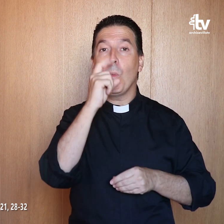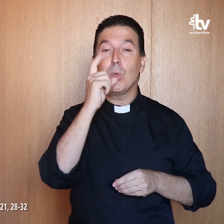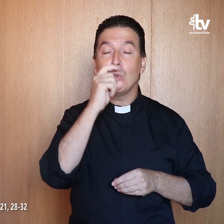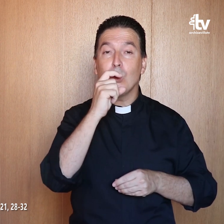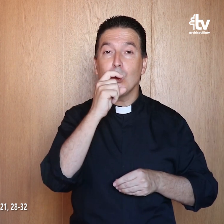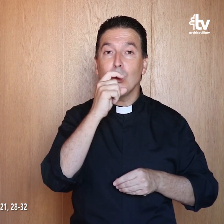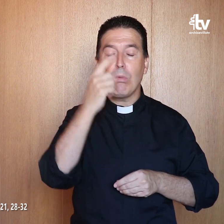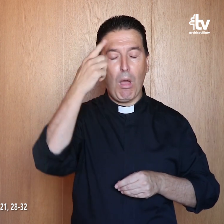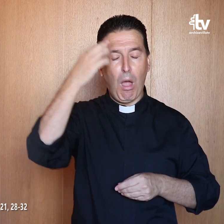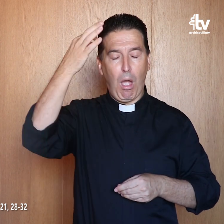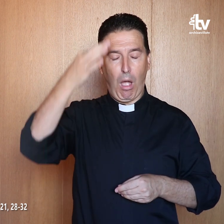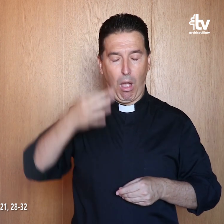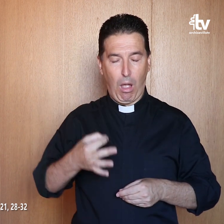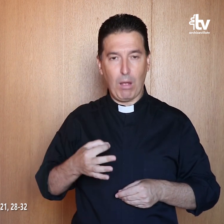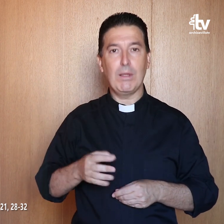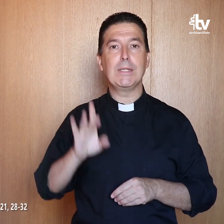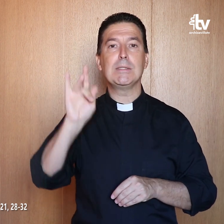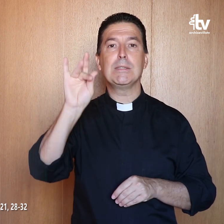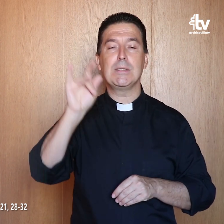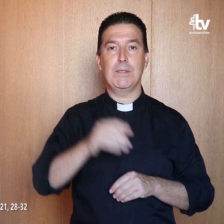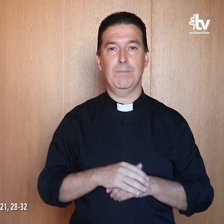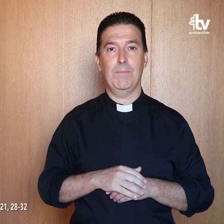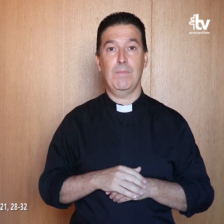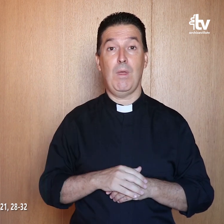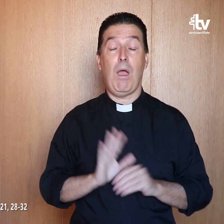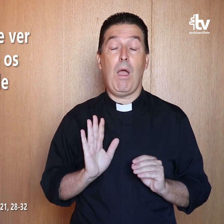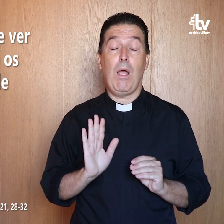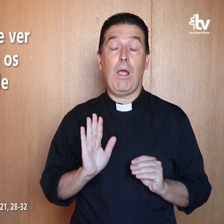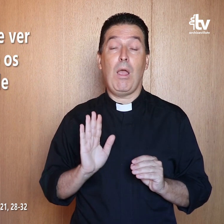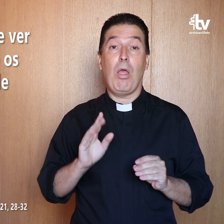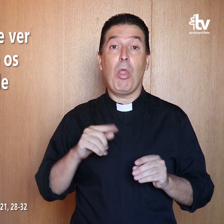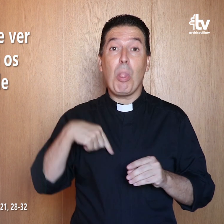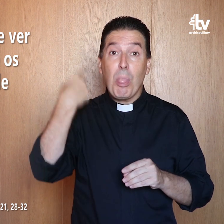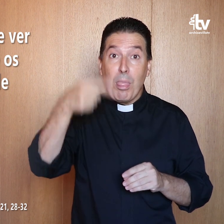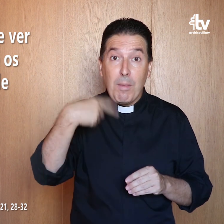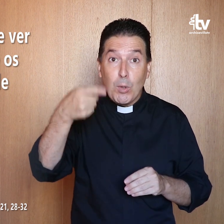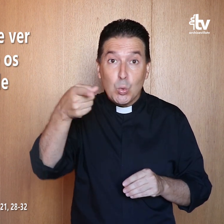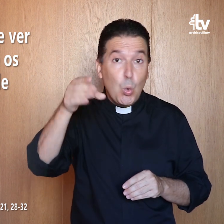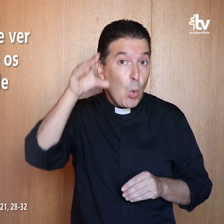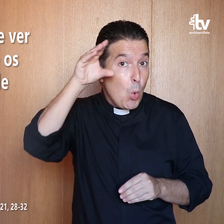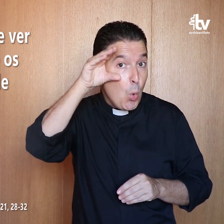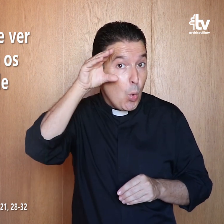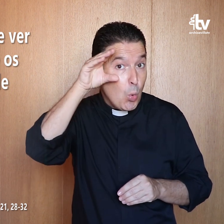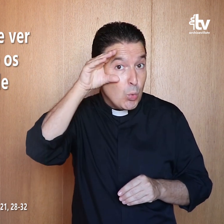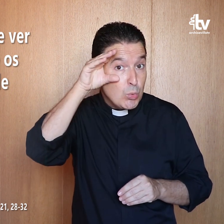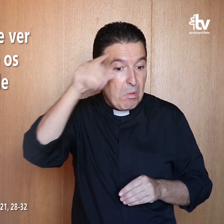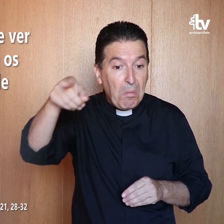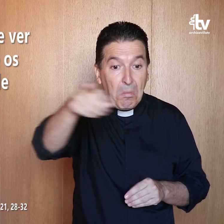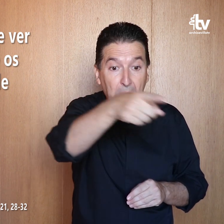y prostitutas le creyeron. Y, aún después de ver esto, Vosotros